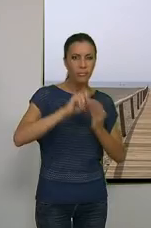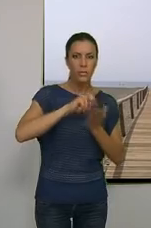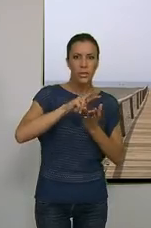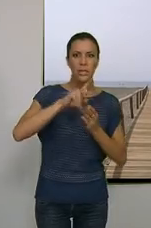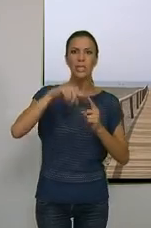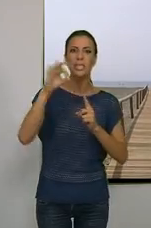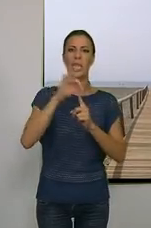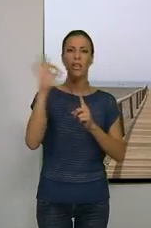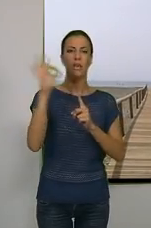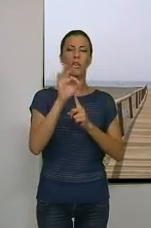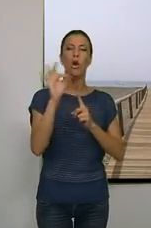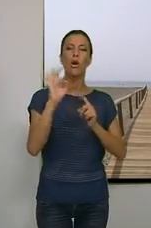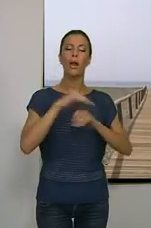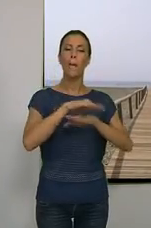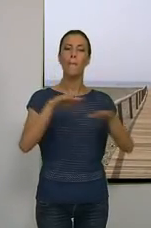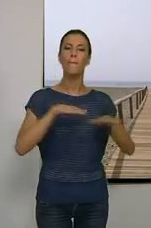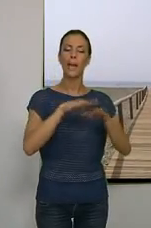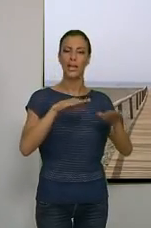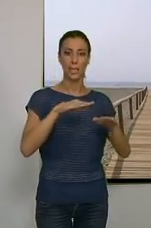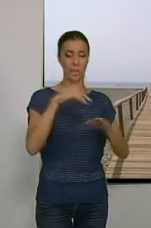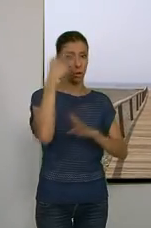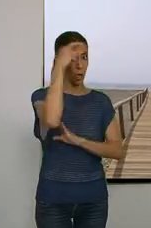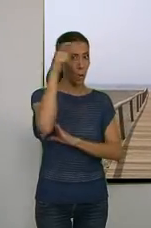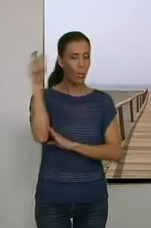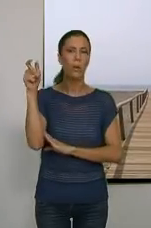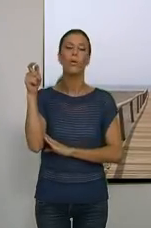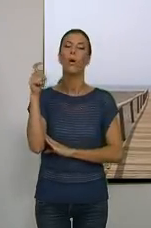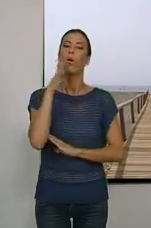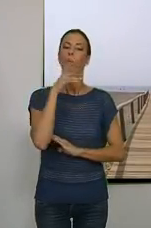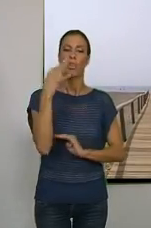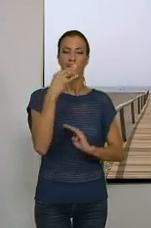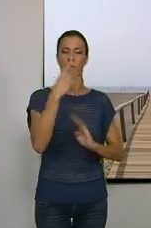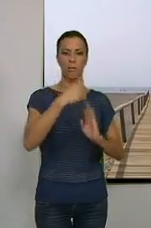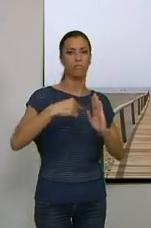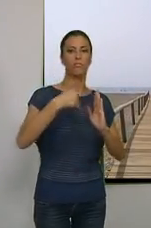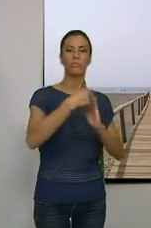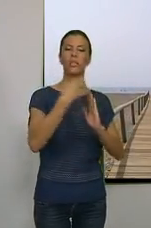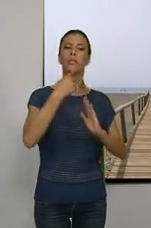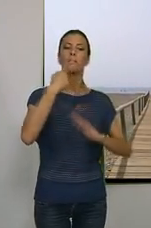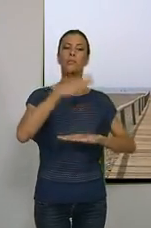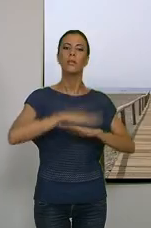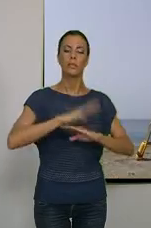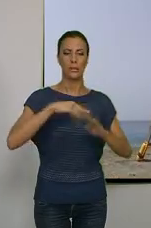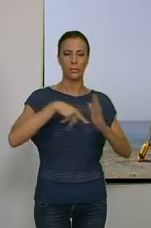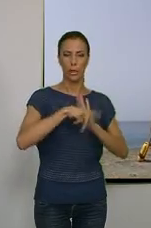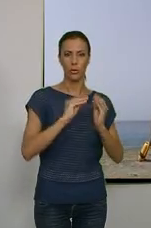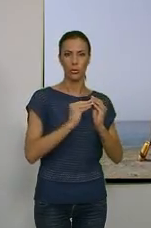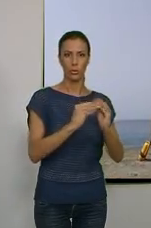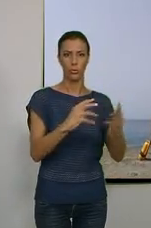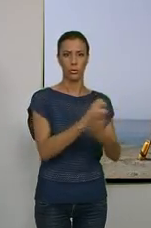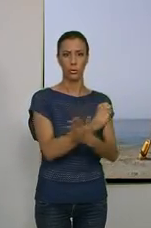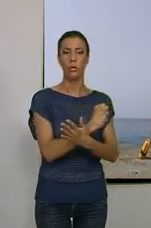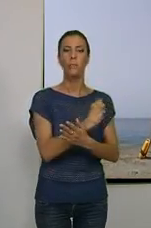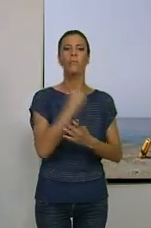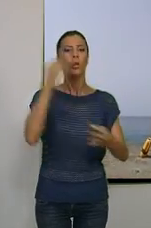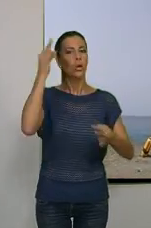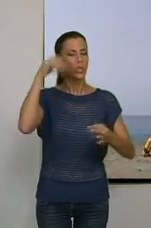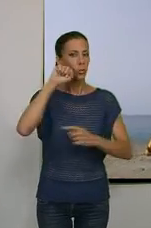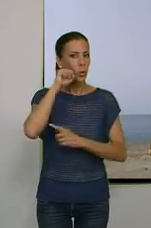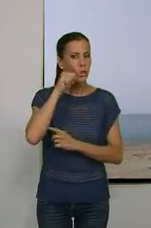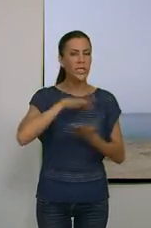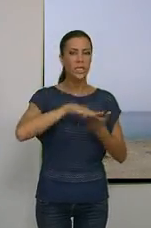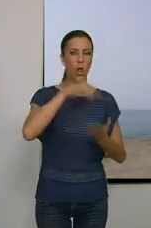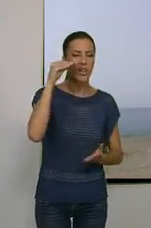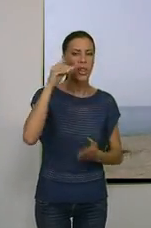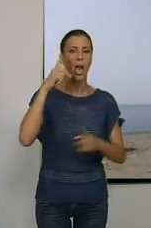señalización de las playas de los municipios que se han acogido a esta tramitación. En concreto son Motril,